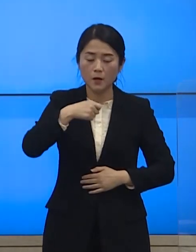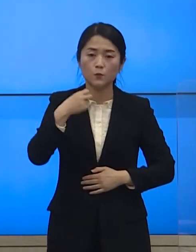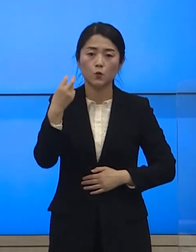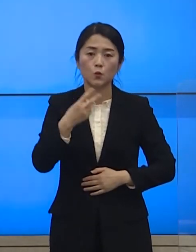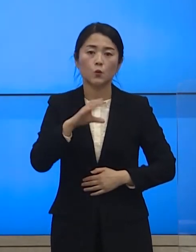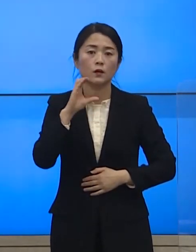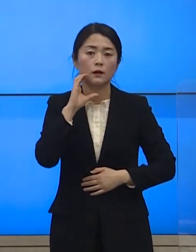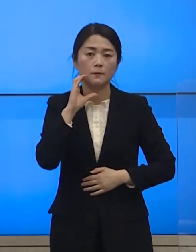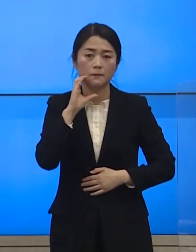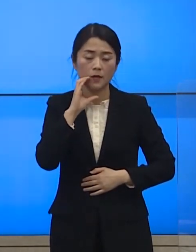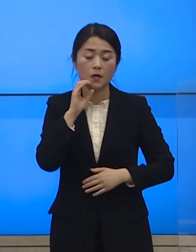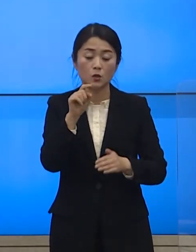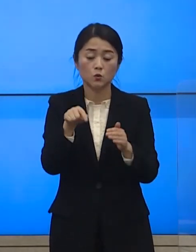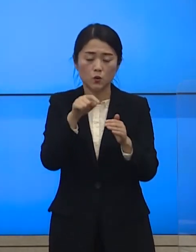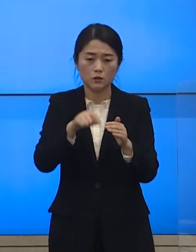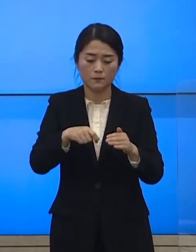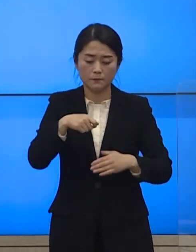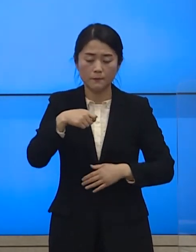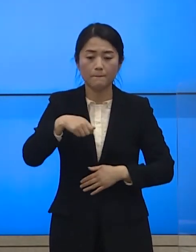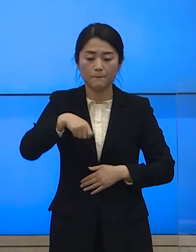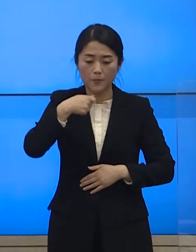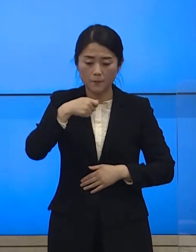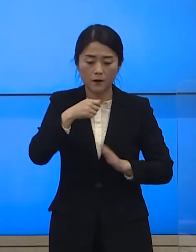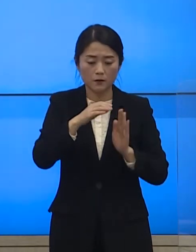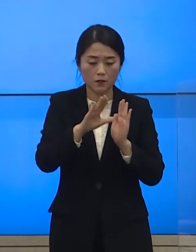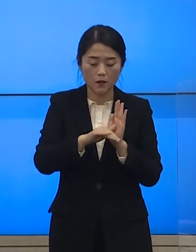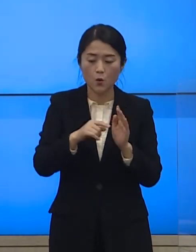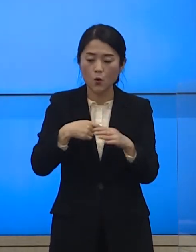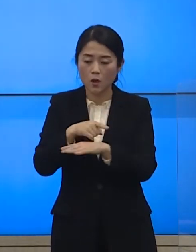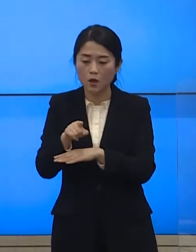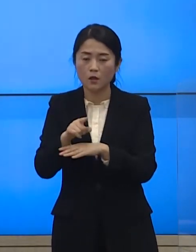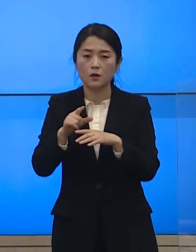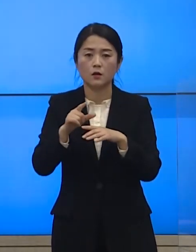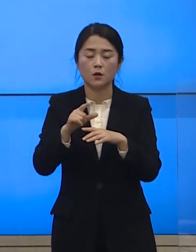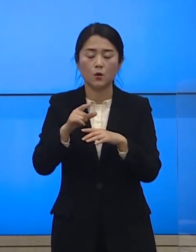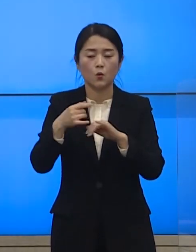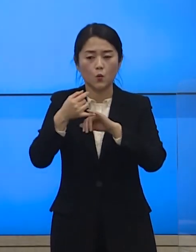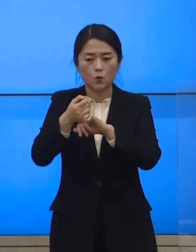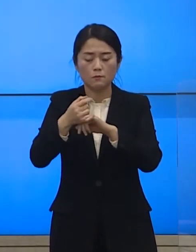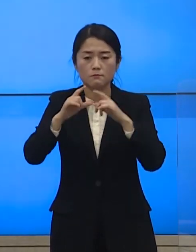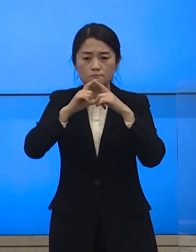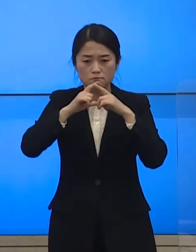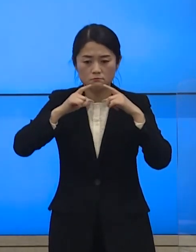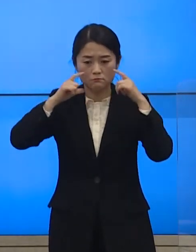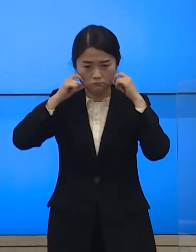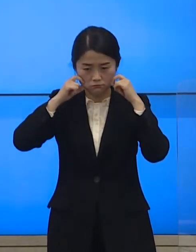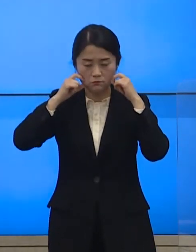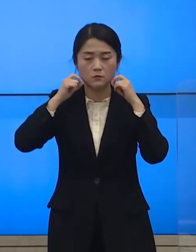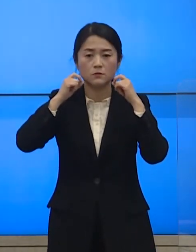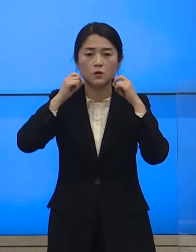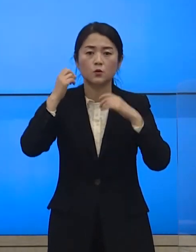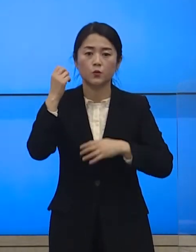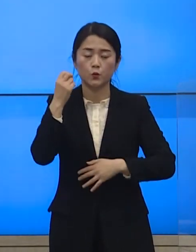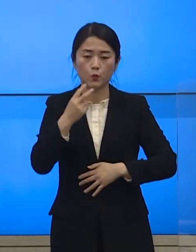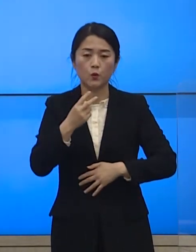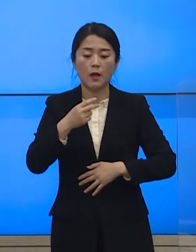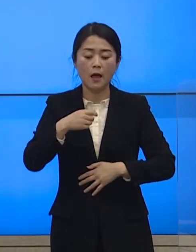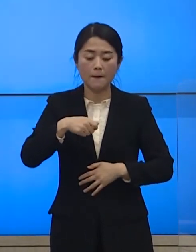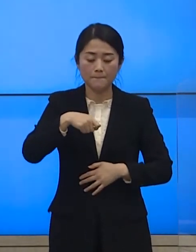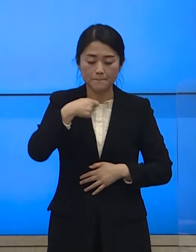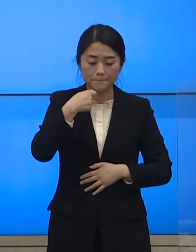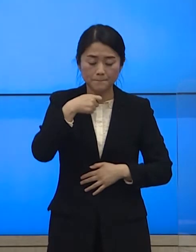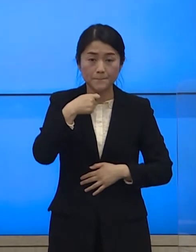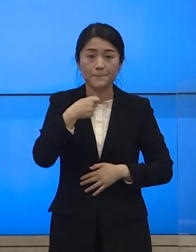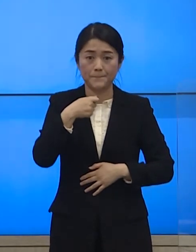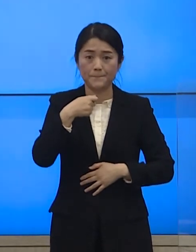카페에서도 음식물을 섭취할 때는 제외하고는 반드시 마스크를 차용해야 하며 음식물